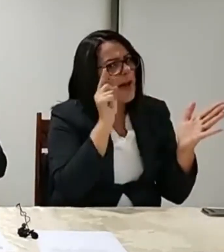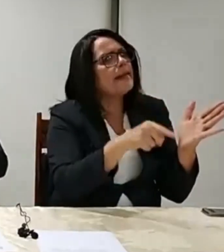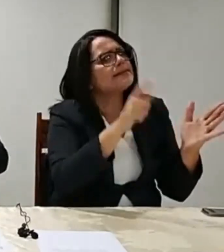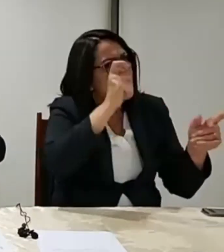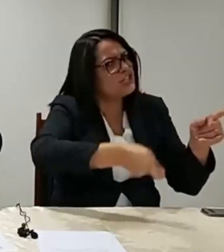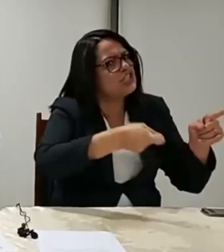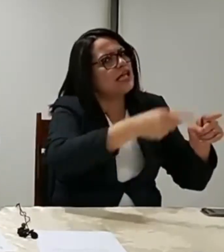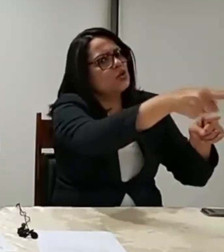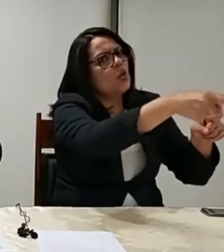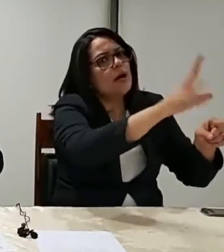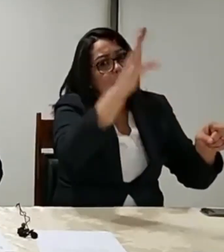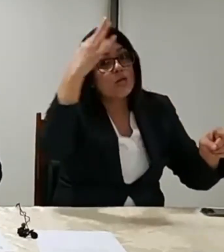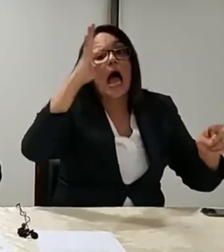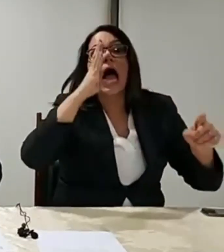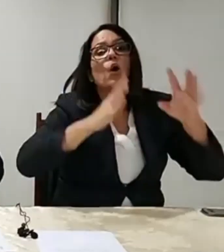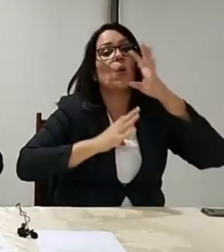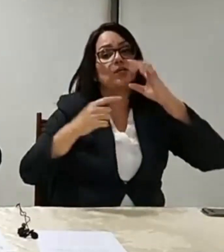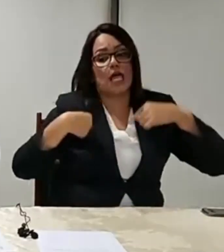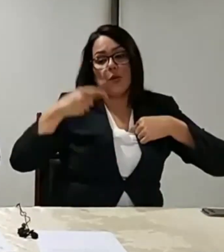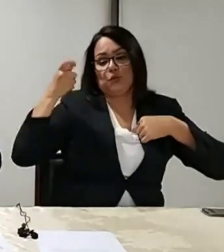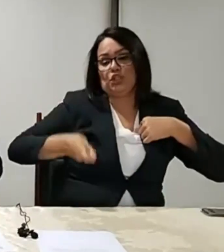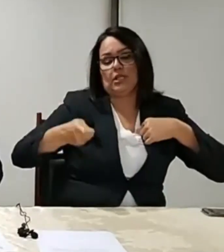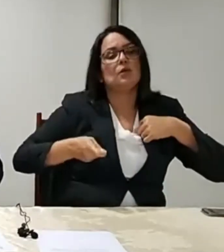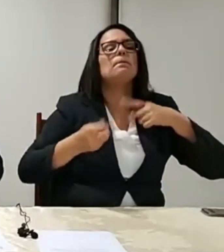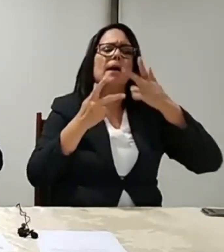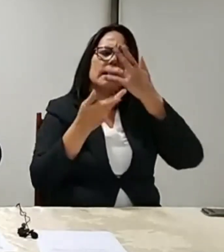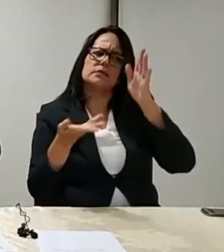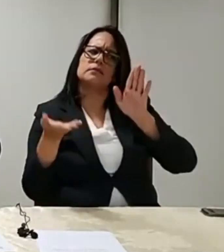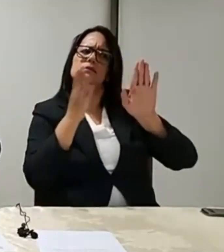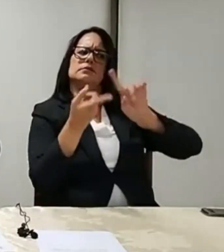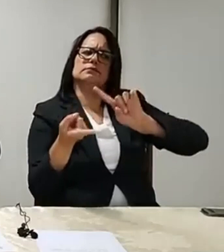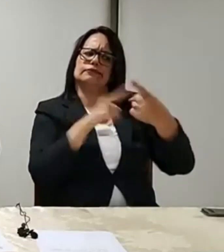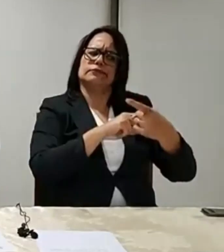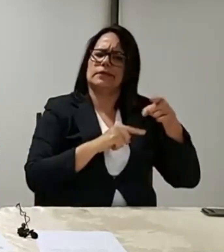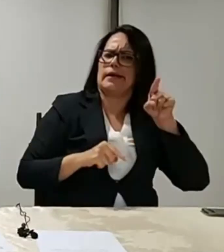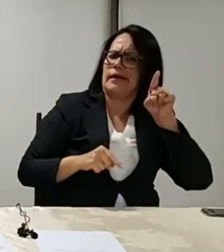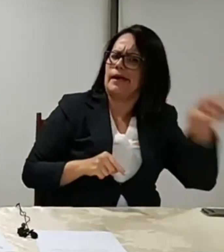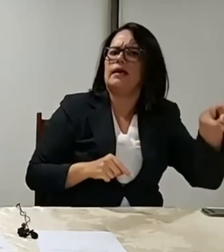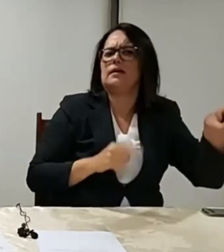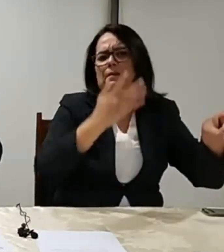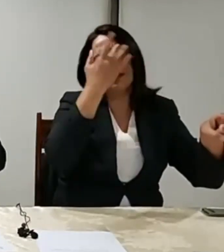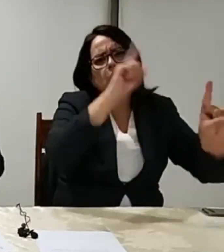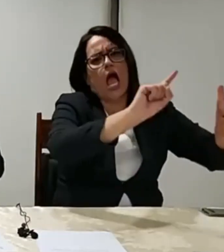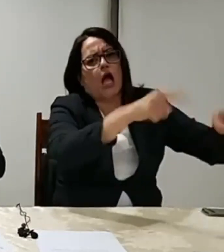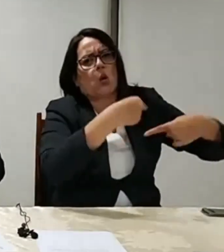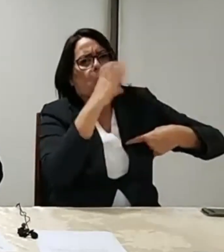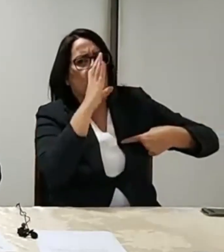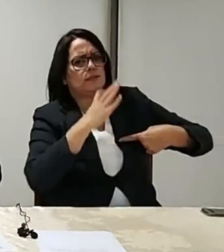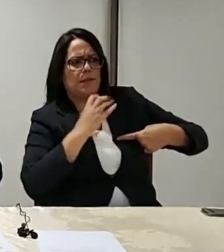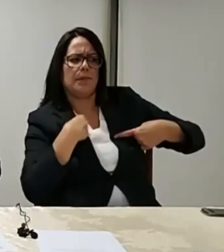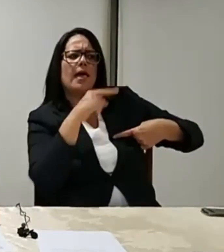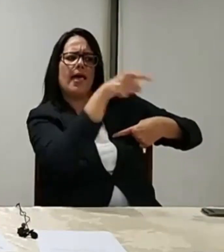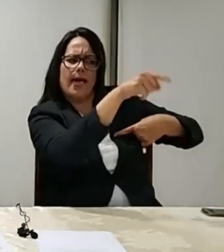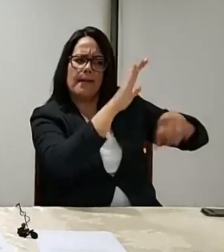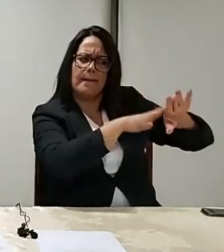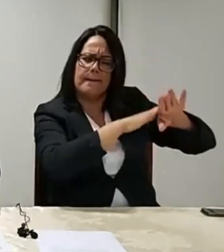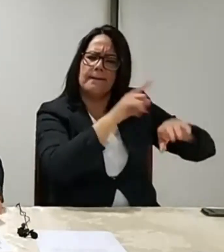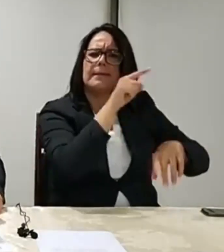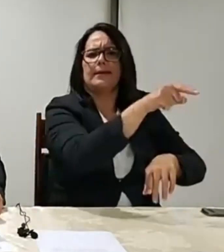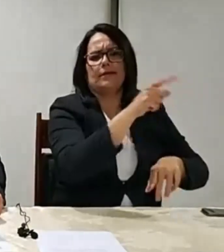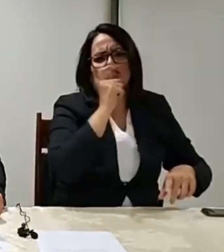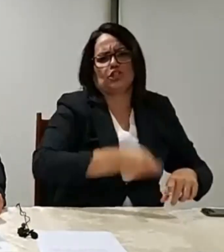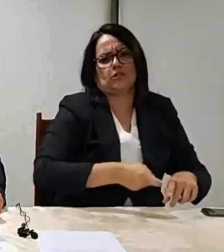acusavam, eles fazem exatamente, né? São exatamente pessoas que acusam os outros do que elas são.